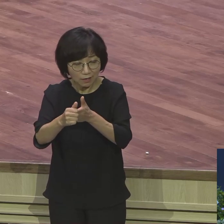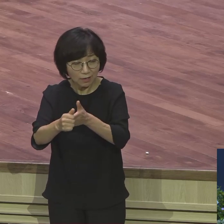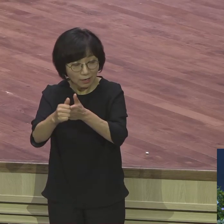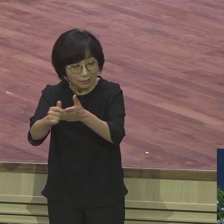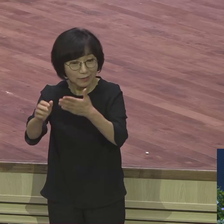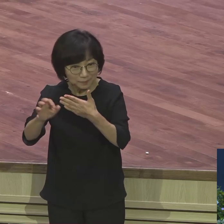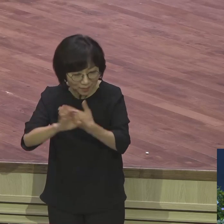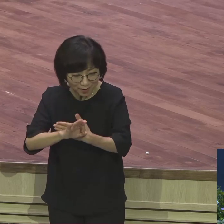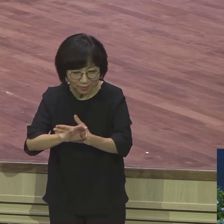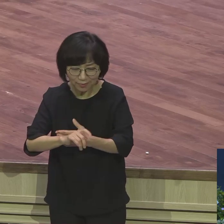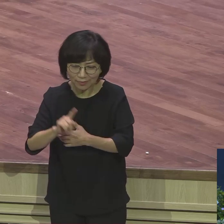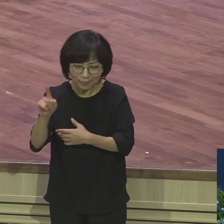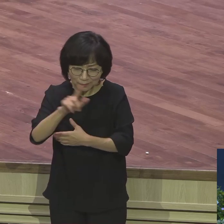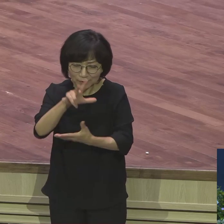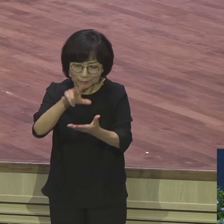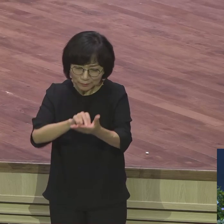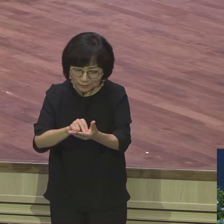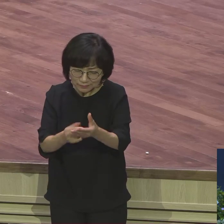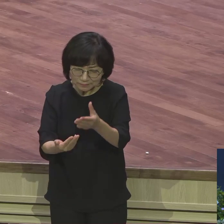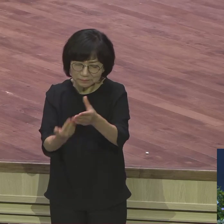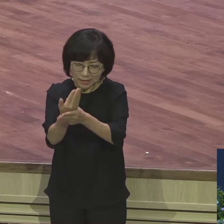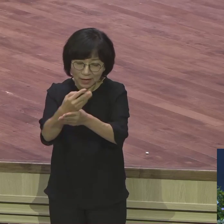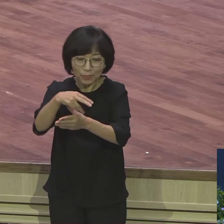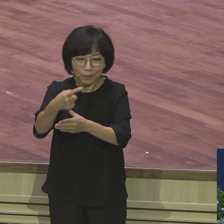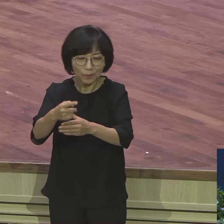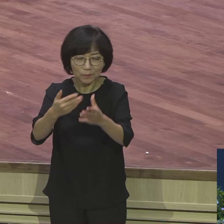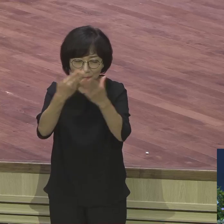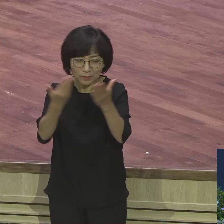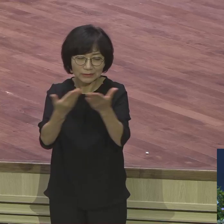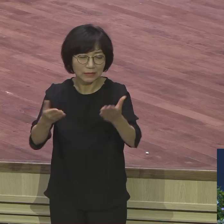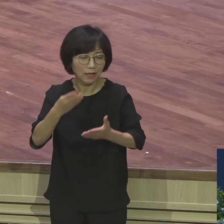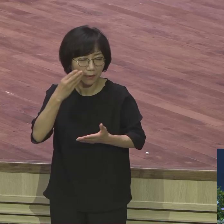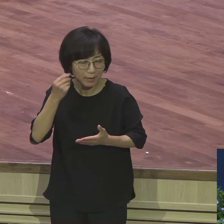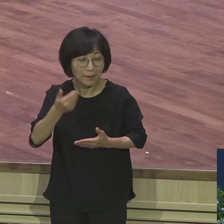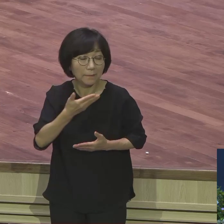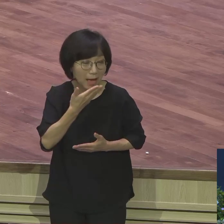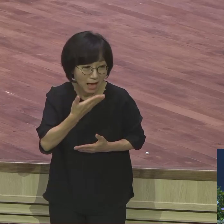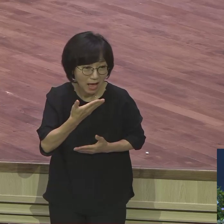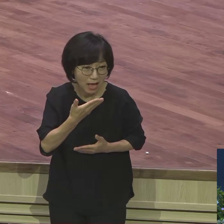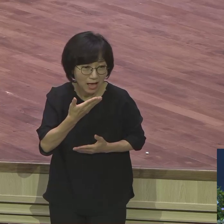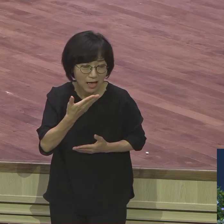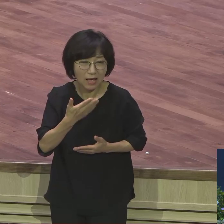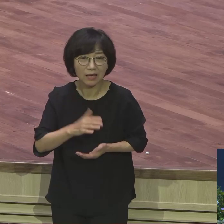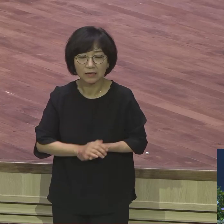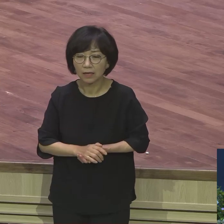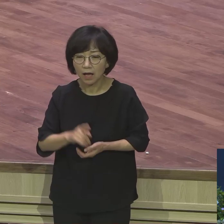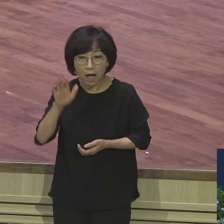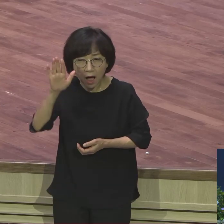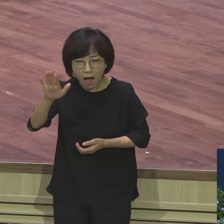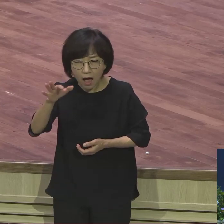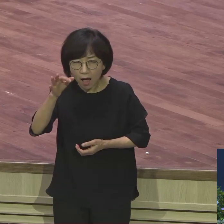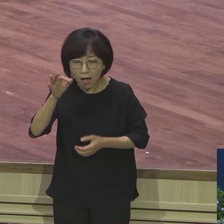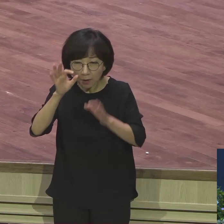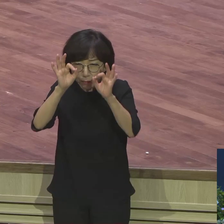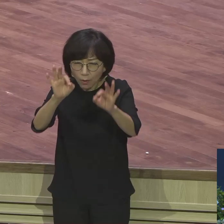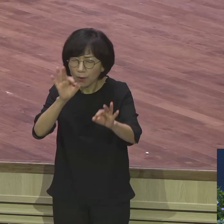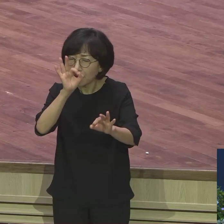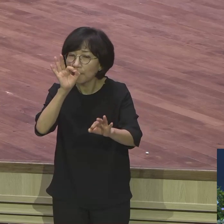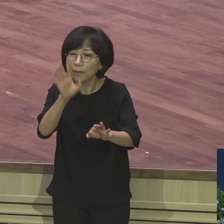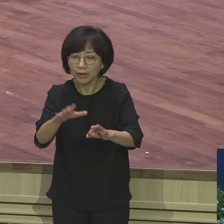만사형동하리라 시각장애인이에요 앞을 보지 못하면서도 주님이 나와